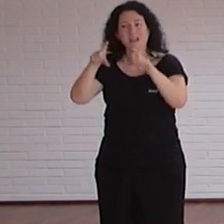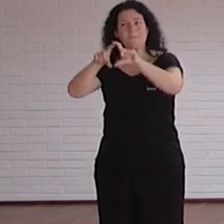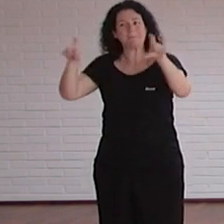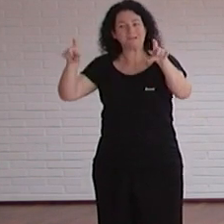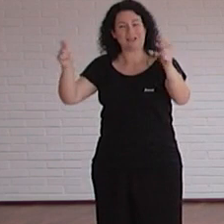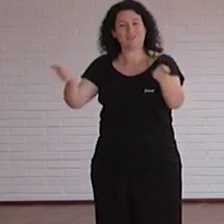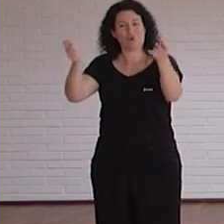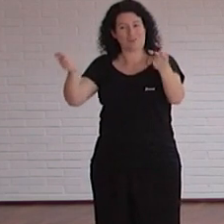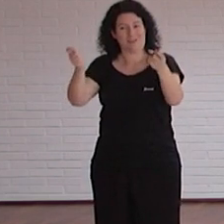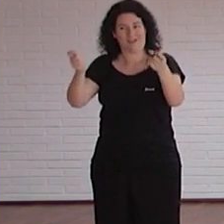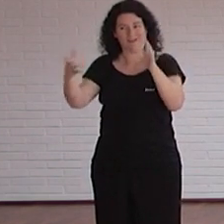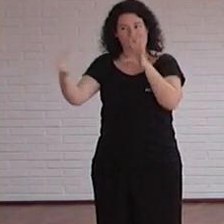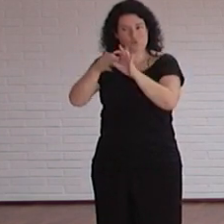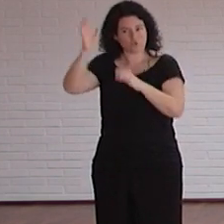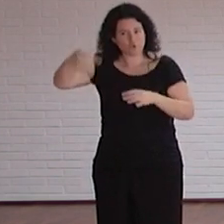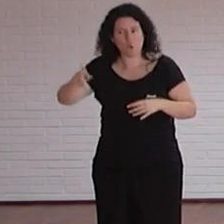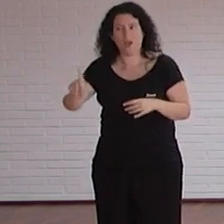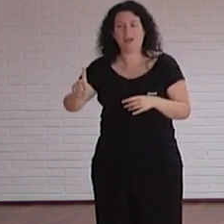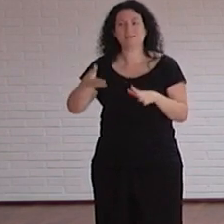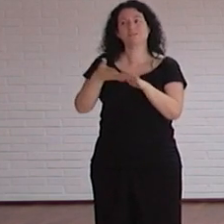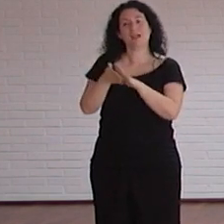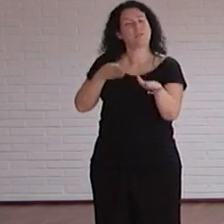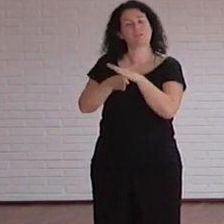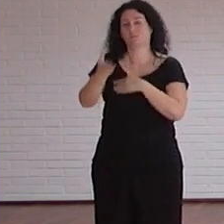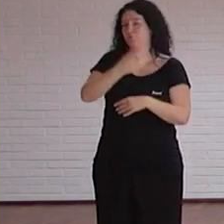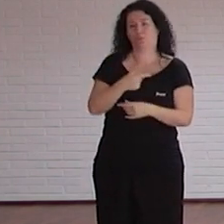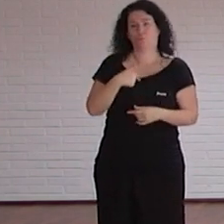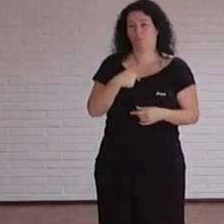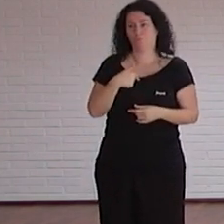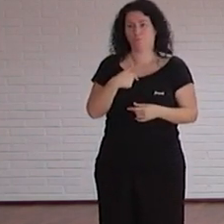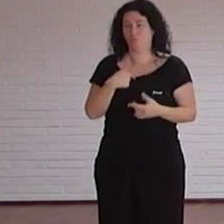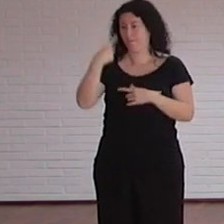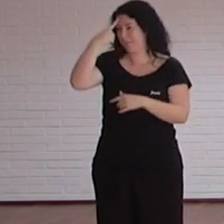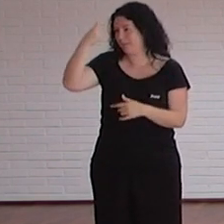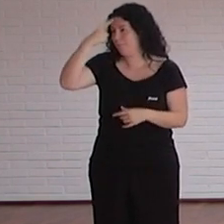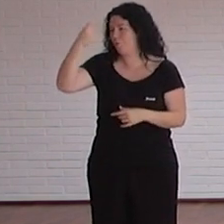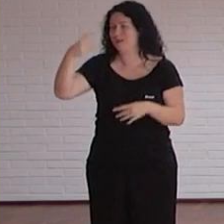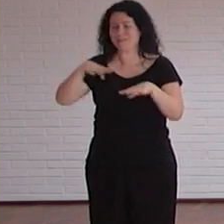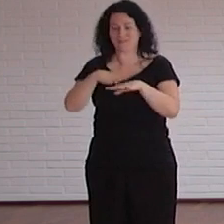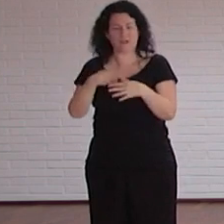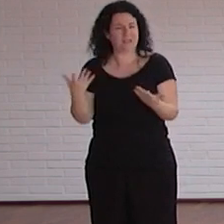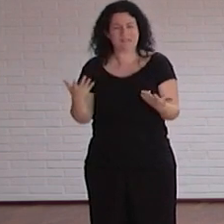normas son accesibles entonces todo el contenido las memorias de redes